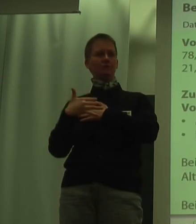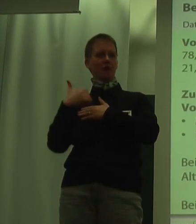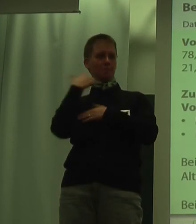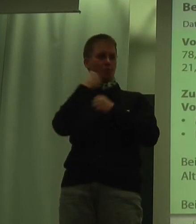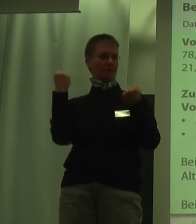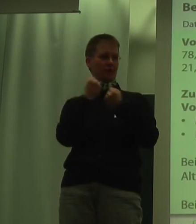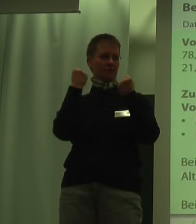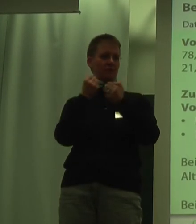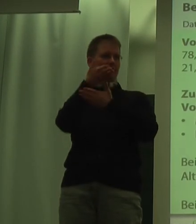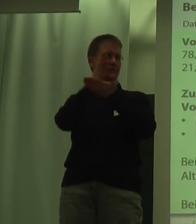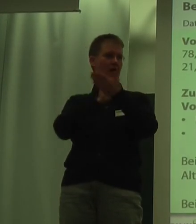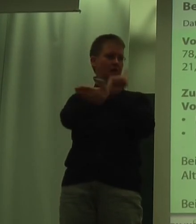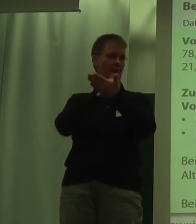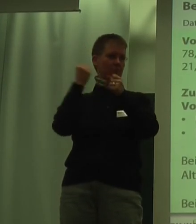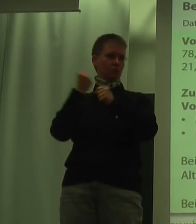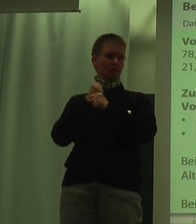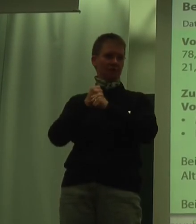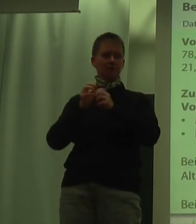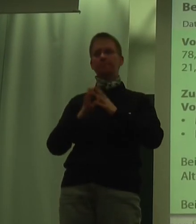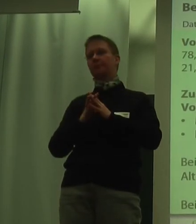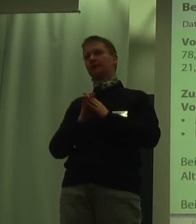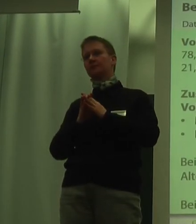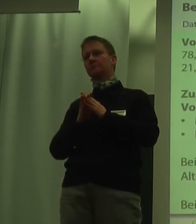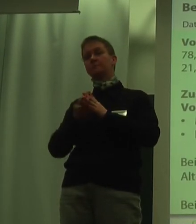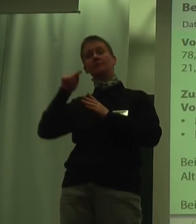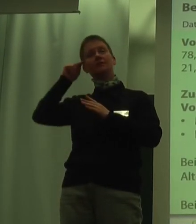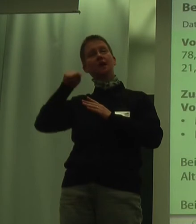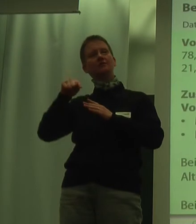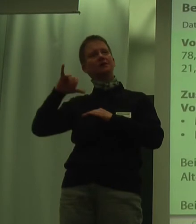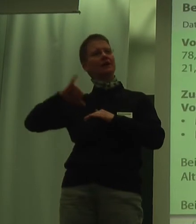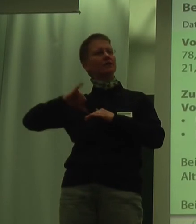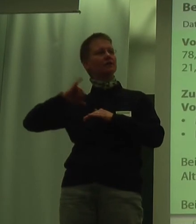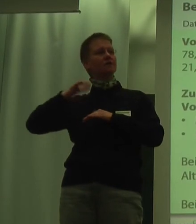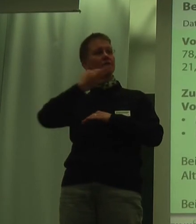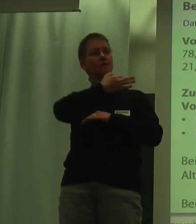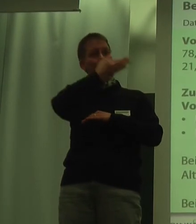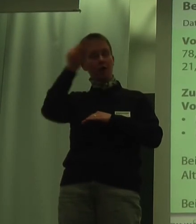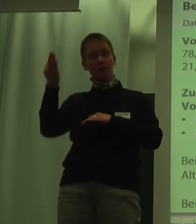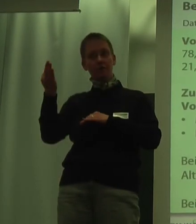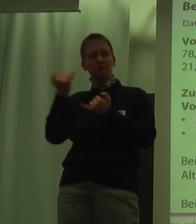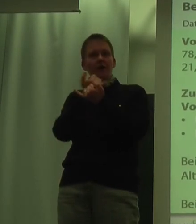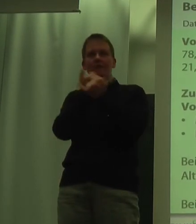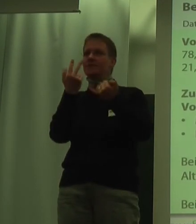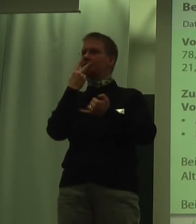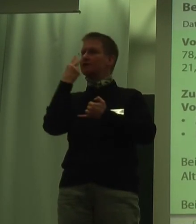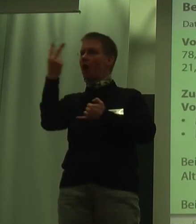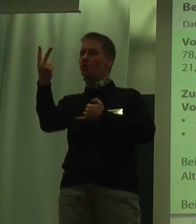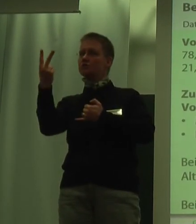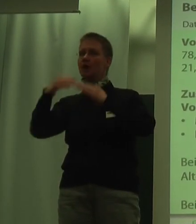ist Teilzeit beschäftigt. Nun ist es eine interessante Frage, wie sieht es jetzt aus mit Vollzeit